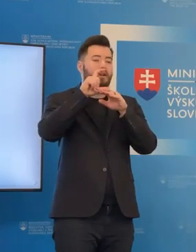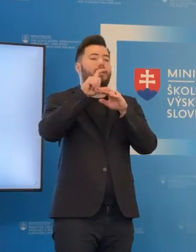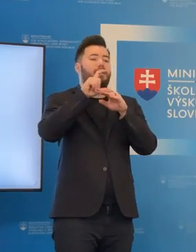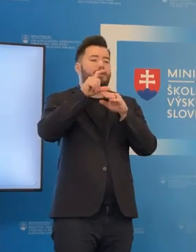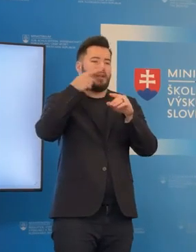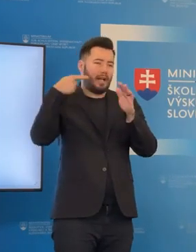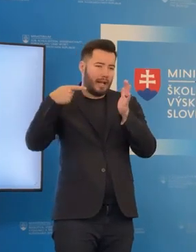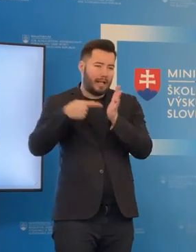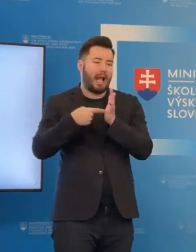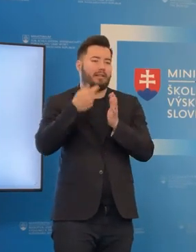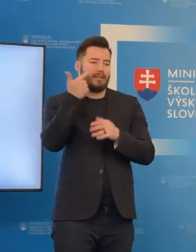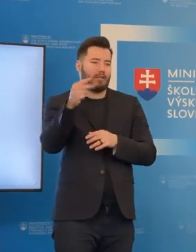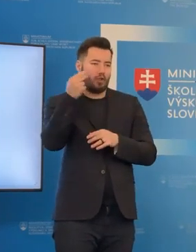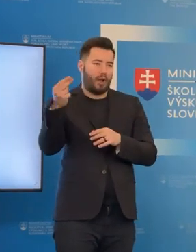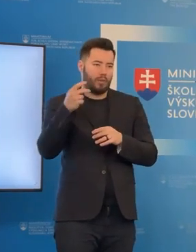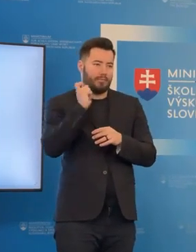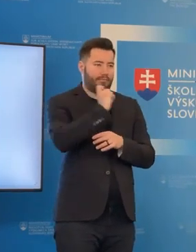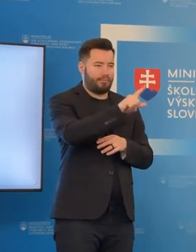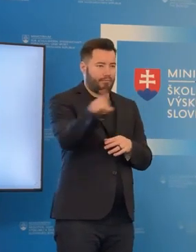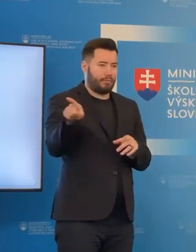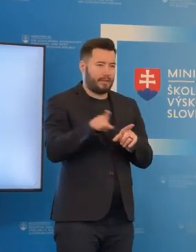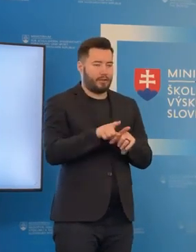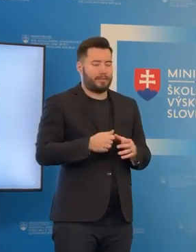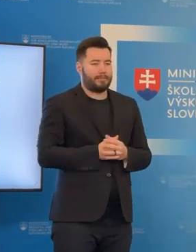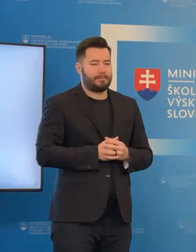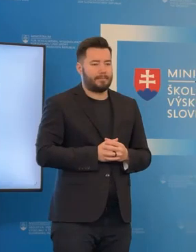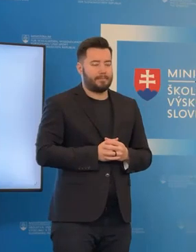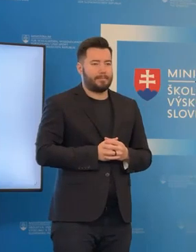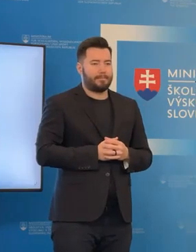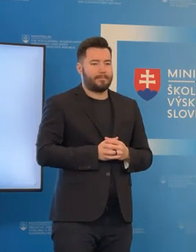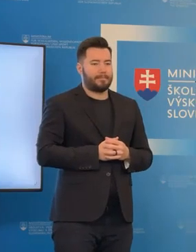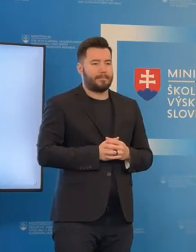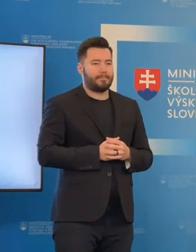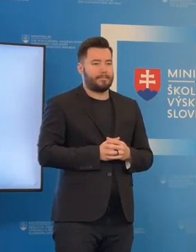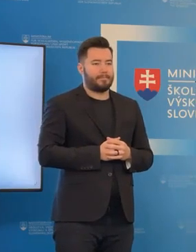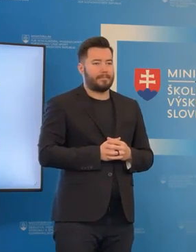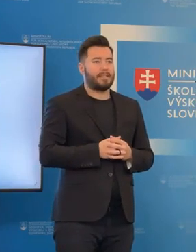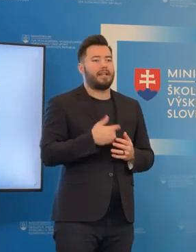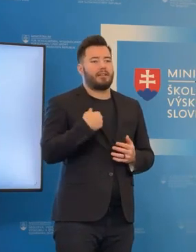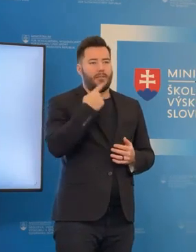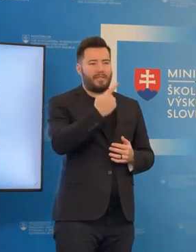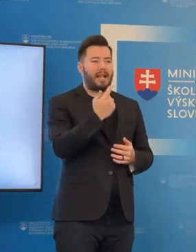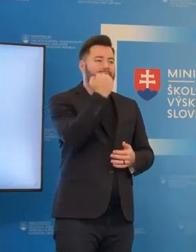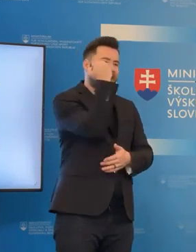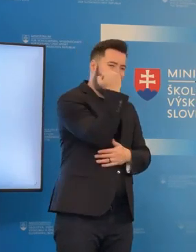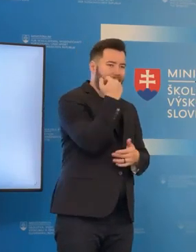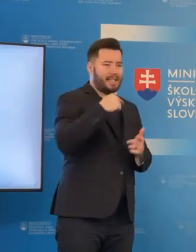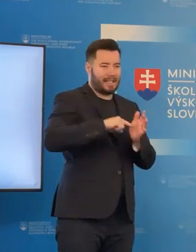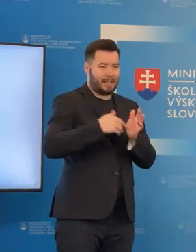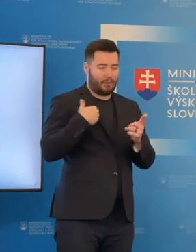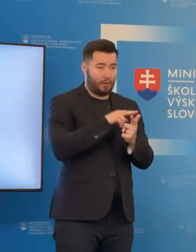ďalšie finančné prostriedky. Ja som vyslovoval, že základné školy a stredné školy kvôli tomu, že materské